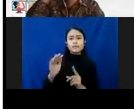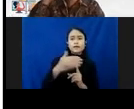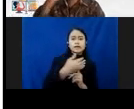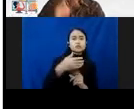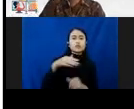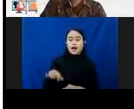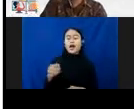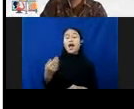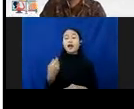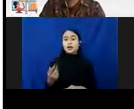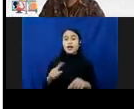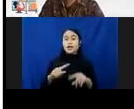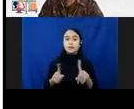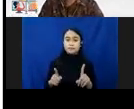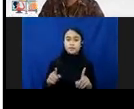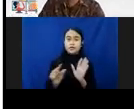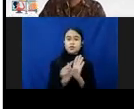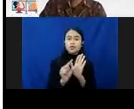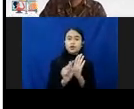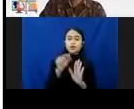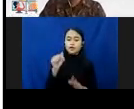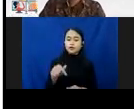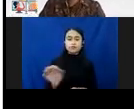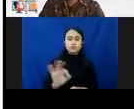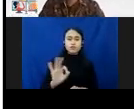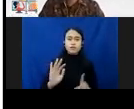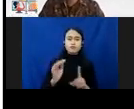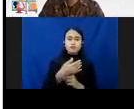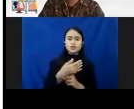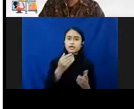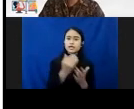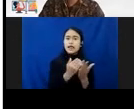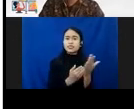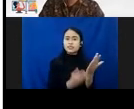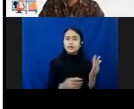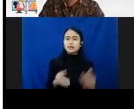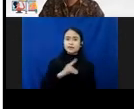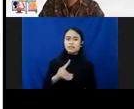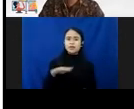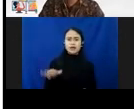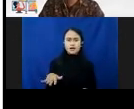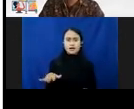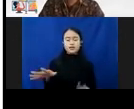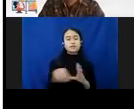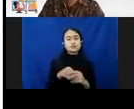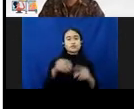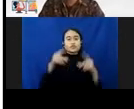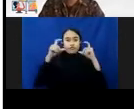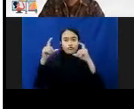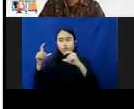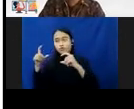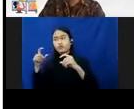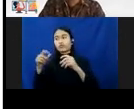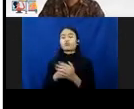ada, tapi undang-undang itu tidak melindungi data pribadi anak. Data pribadi anak itu termasuk gambar, foto, akun